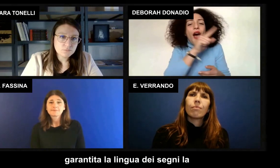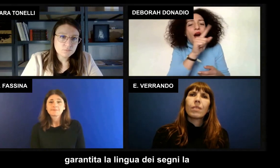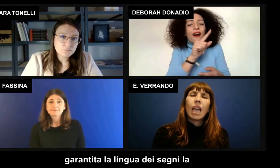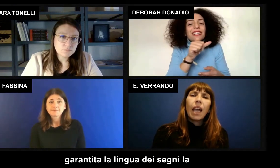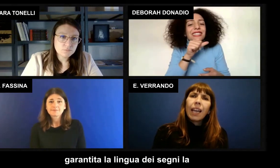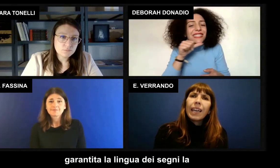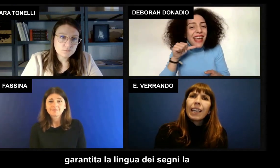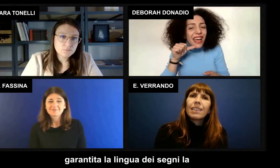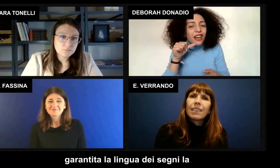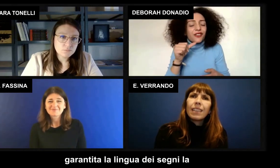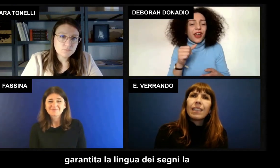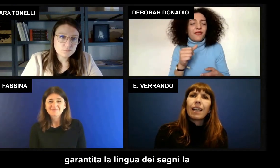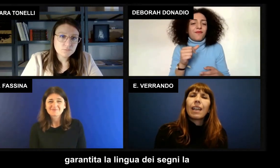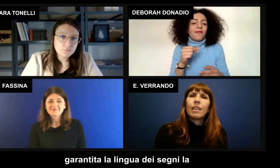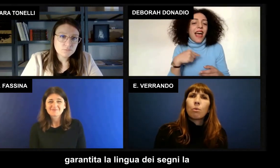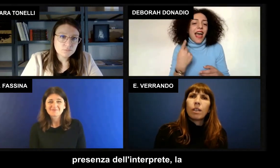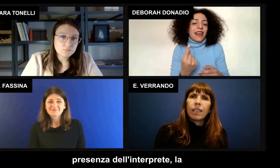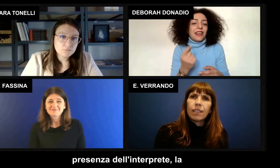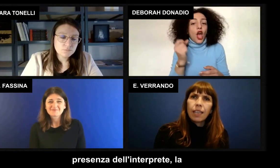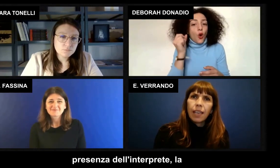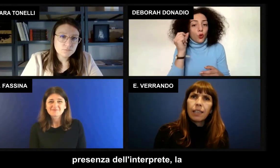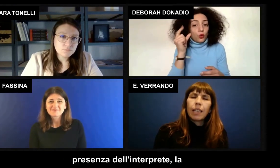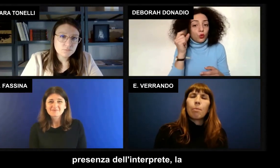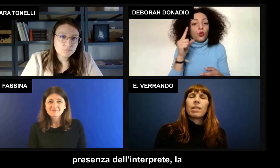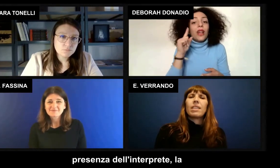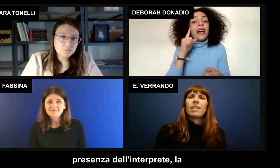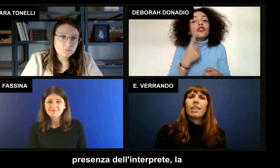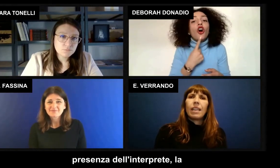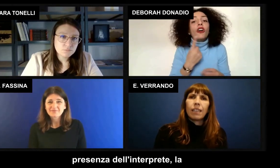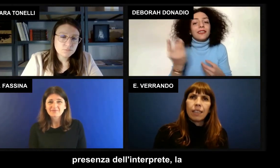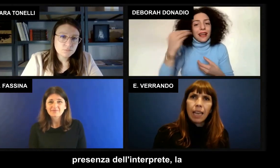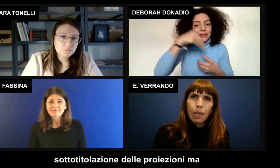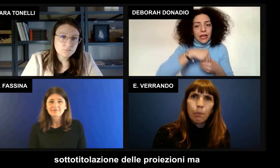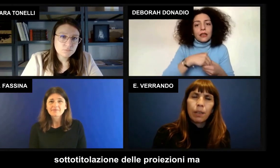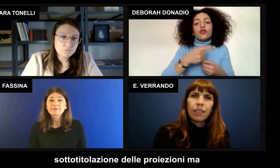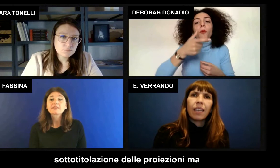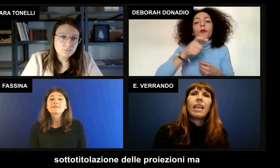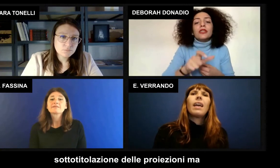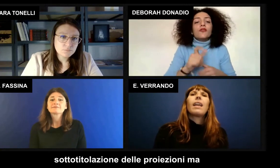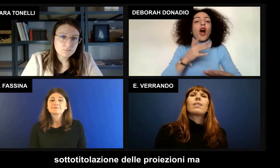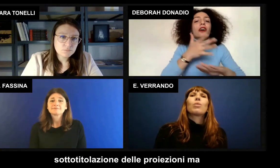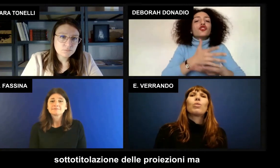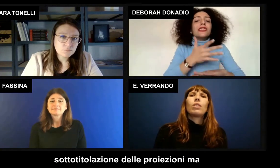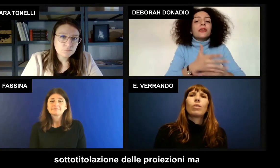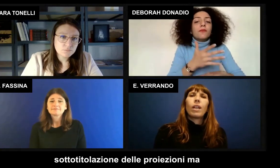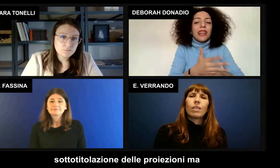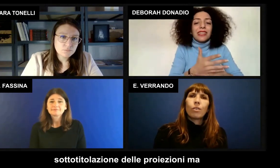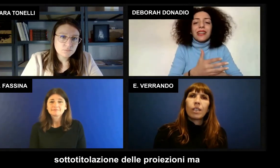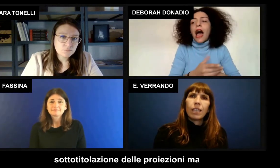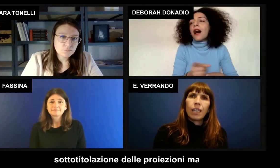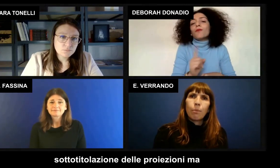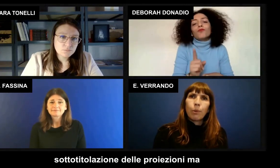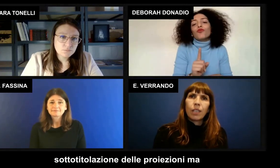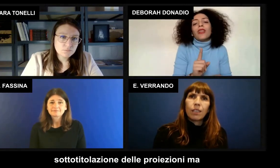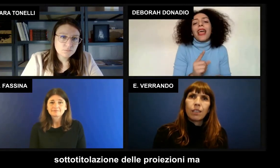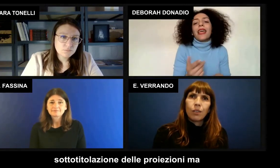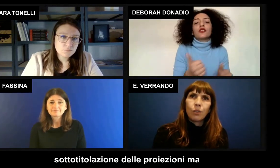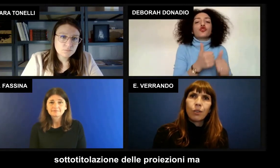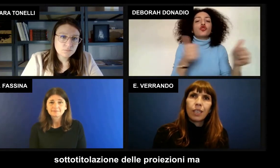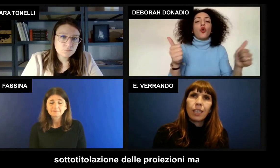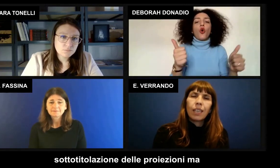è garantita la lingua dei segni la presenza dell'interprete la sottotitolazione delle